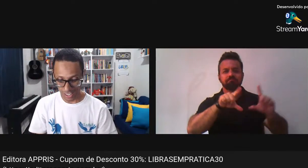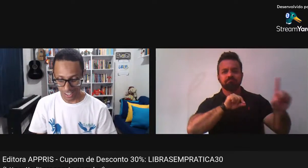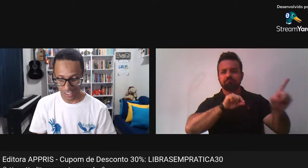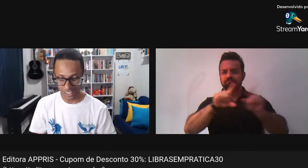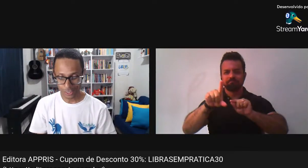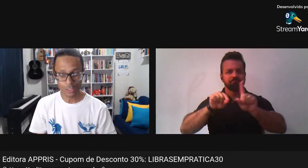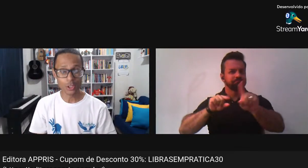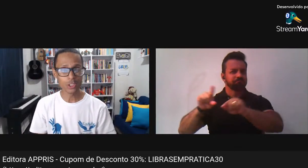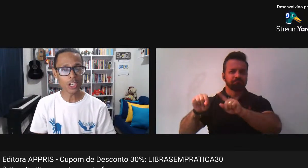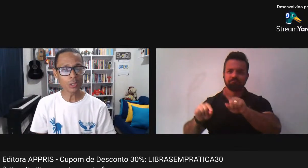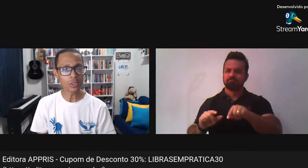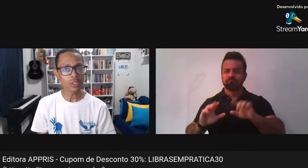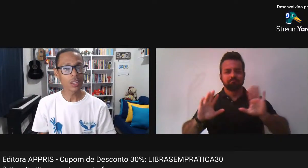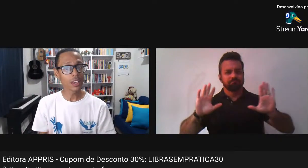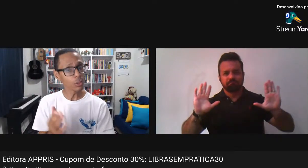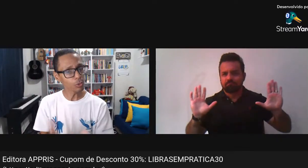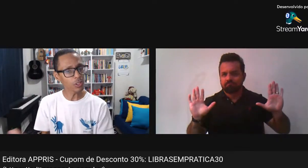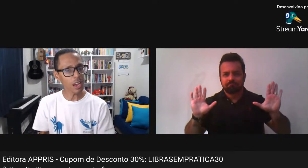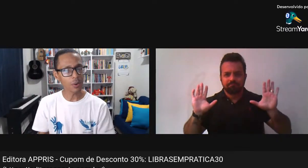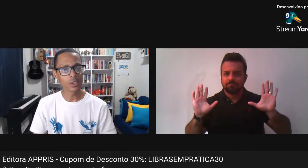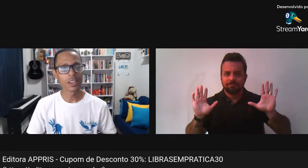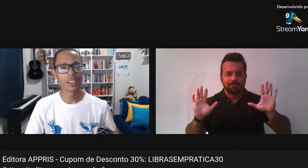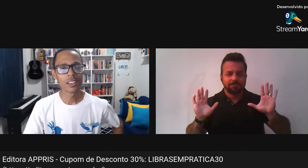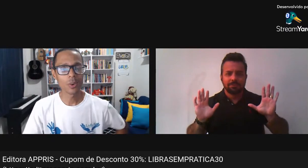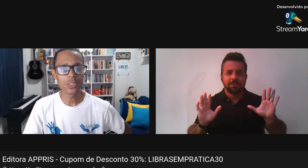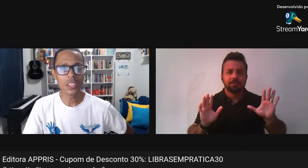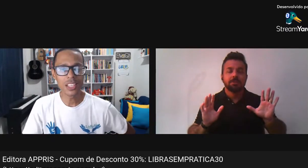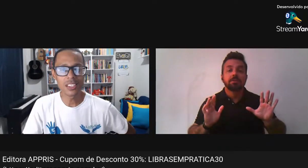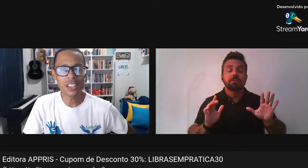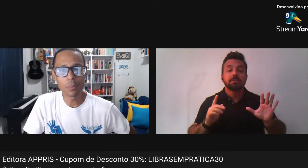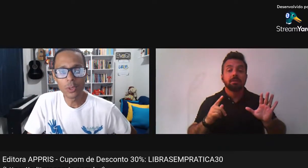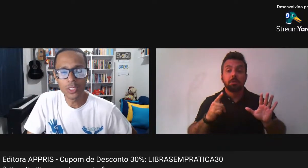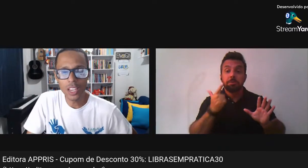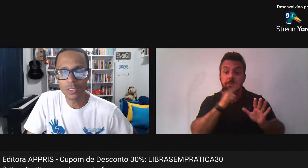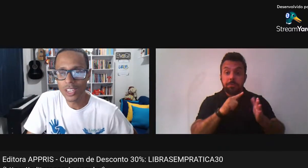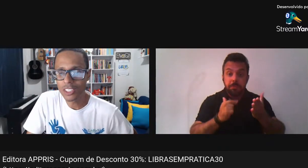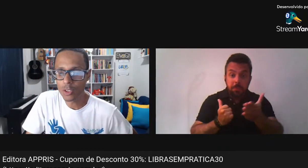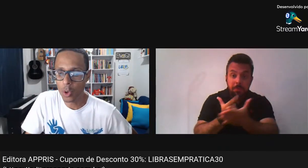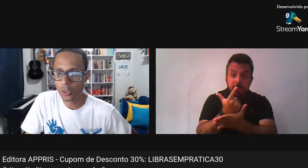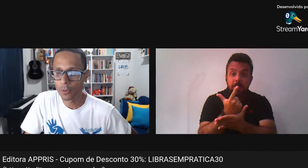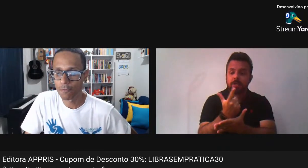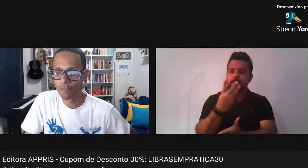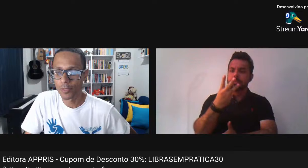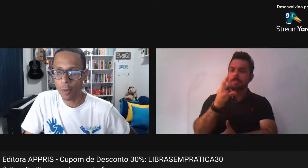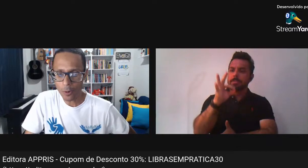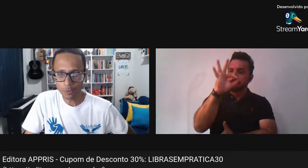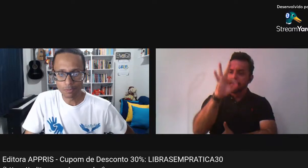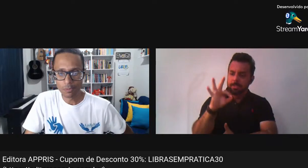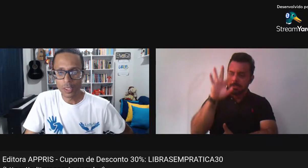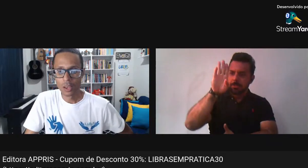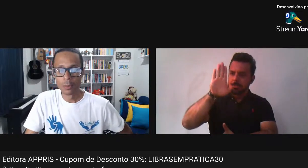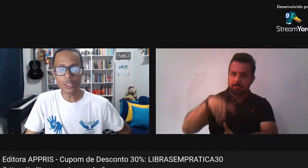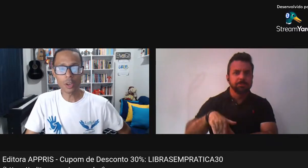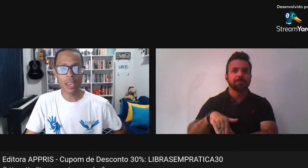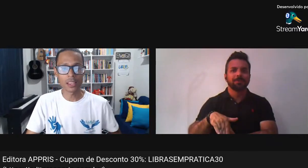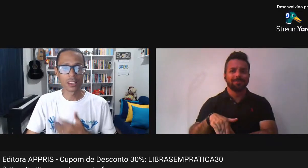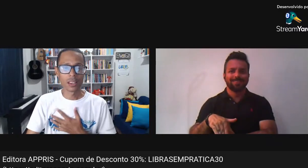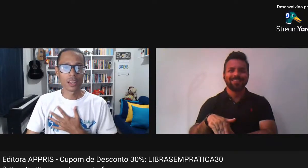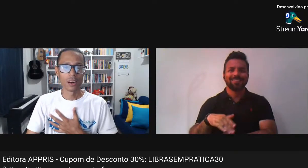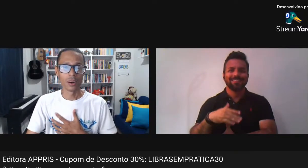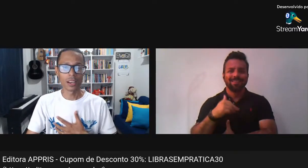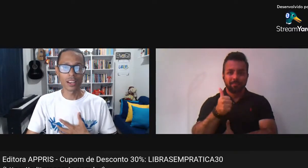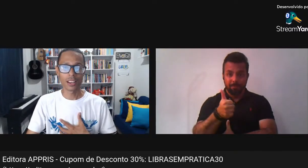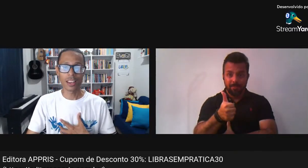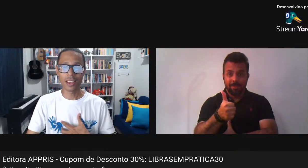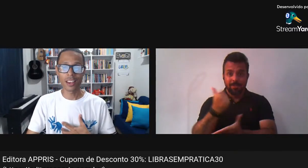seus títulos E no final Conseguir 30% De desconto Tá bom? Muito bem